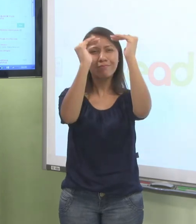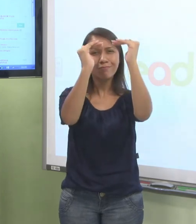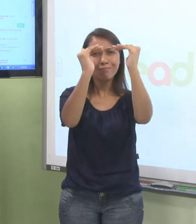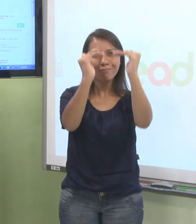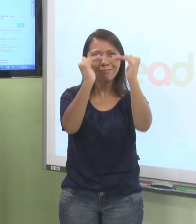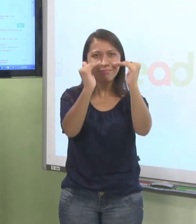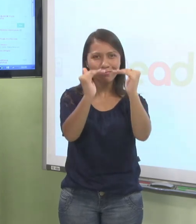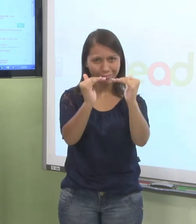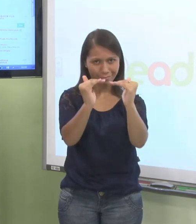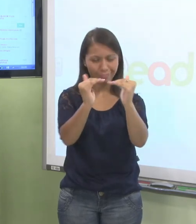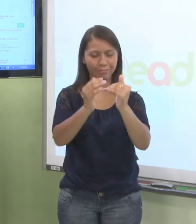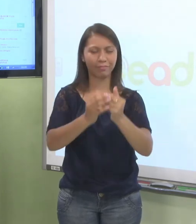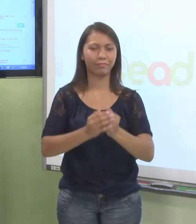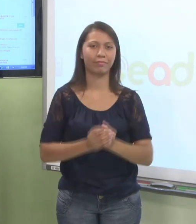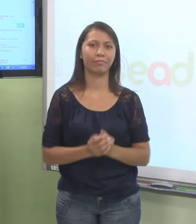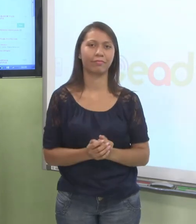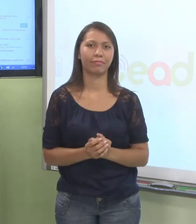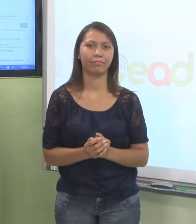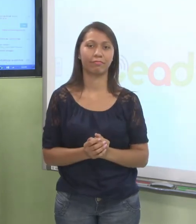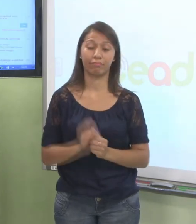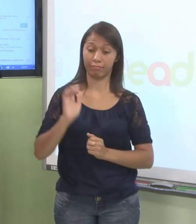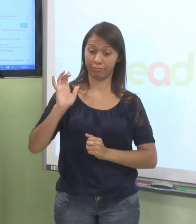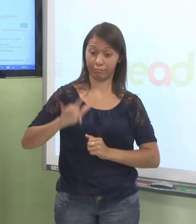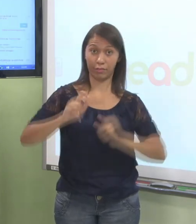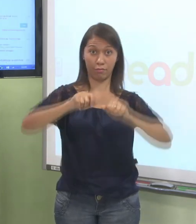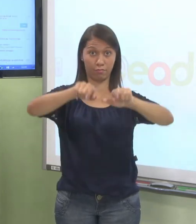mensagem. Vou clicar aqui em mensagem e escrever.